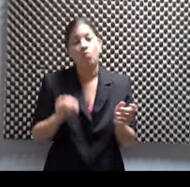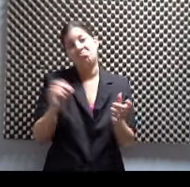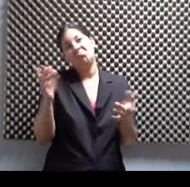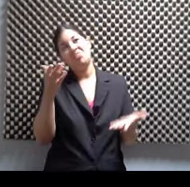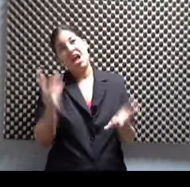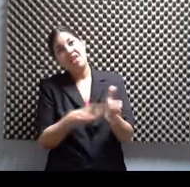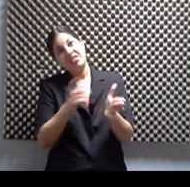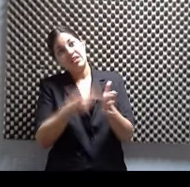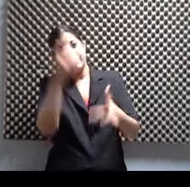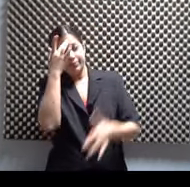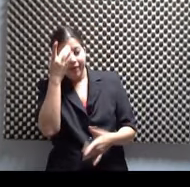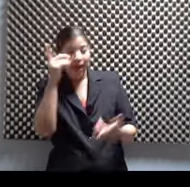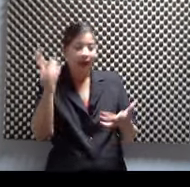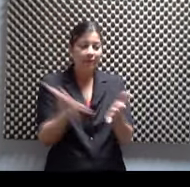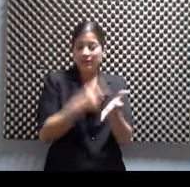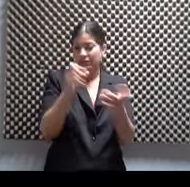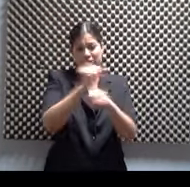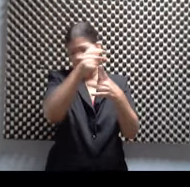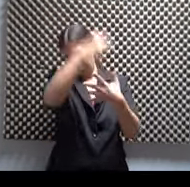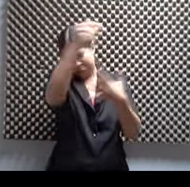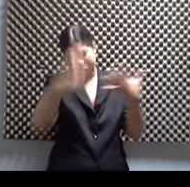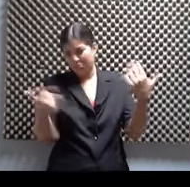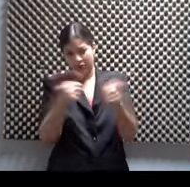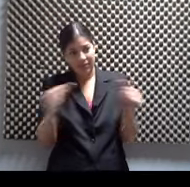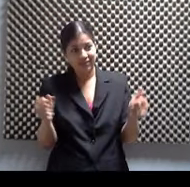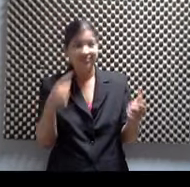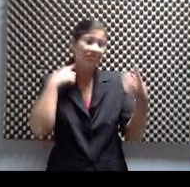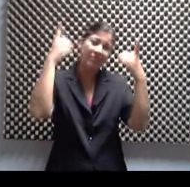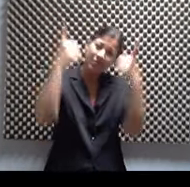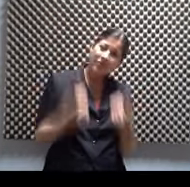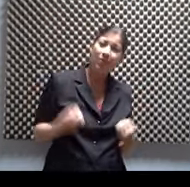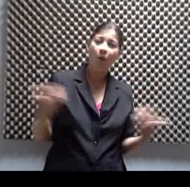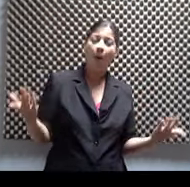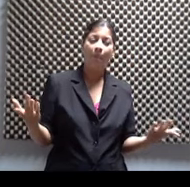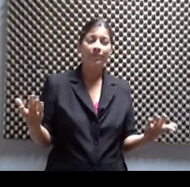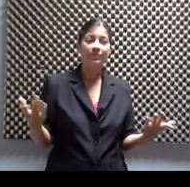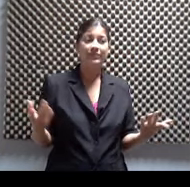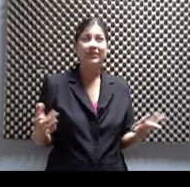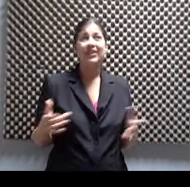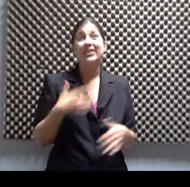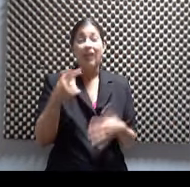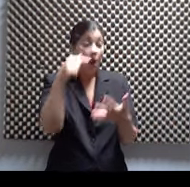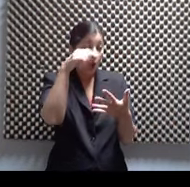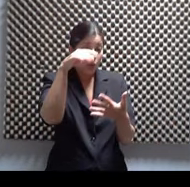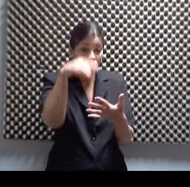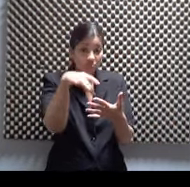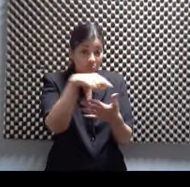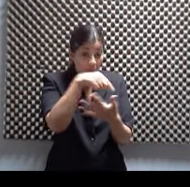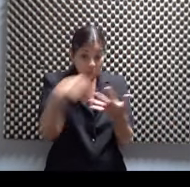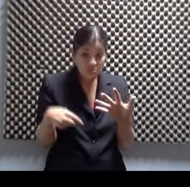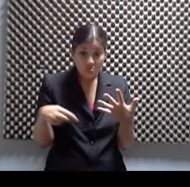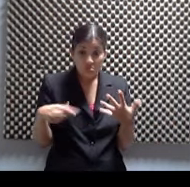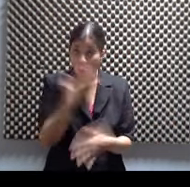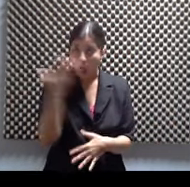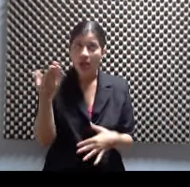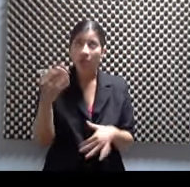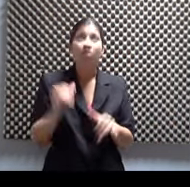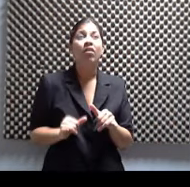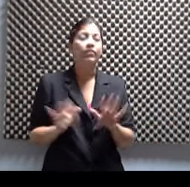cualquier cosa. Cualquier cosa. Depresión. Sí, que cualquier cosa que tú sientas que ya no tienes opciones. Exactamente. Y entonces, para comunicarse contigo para